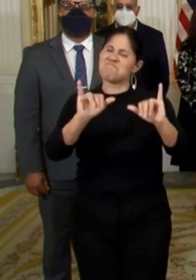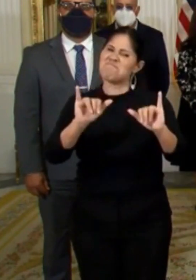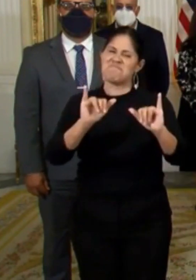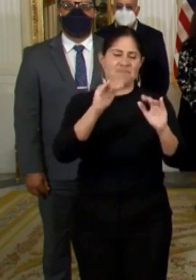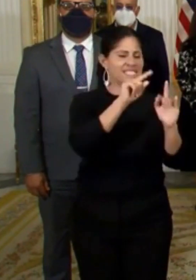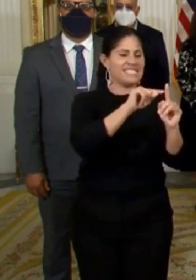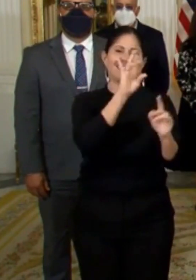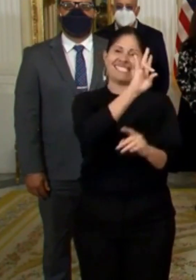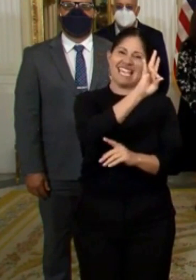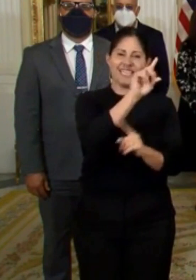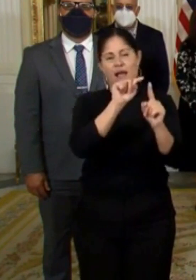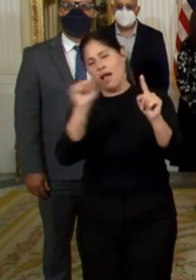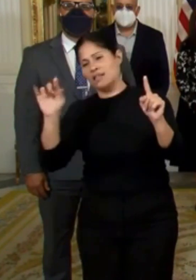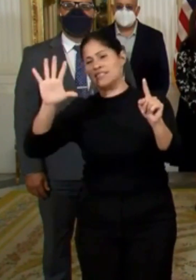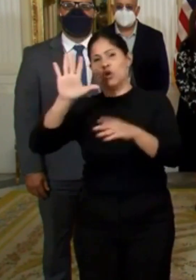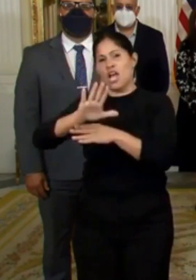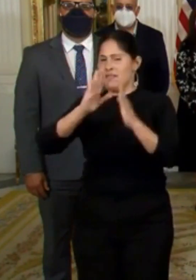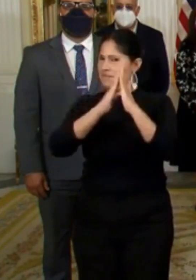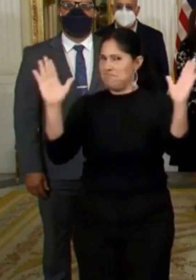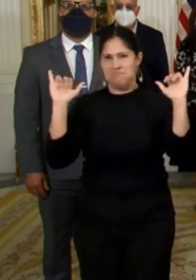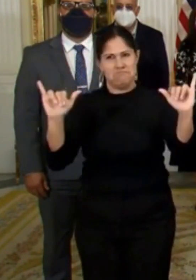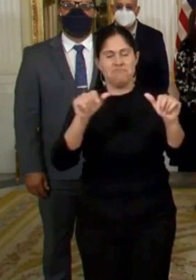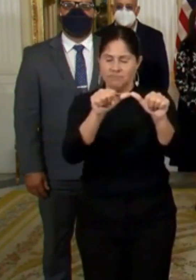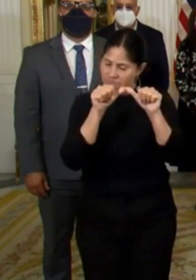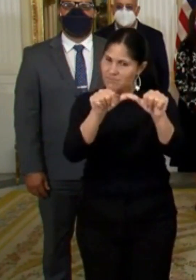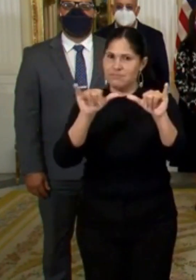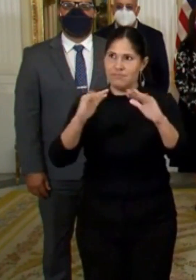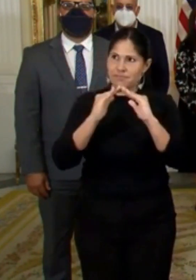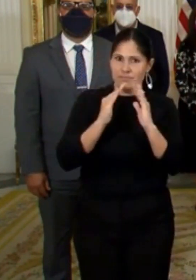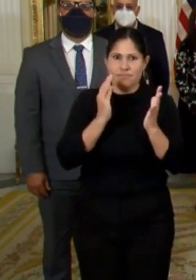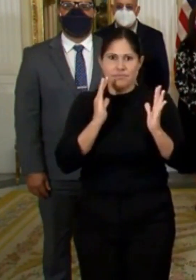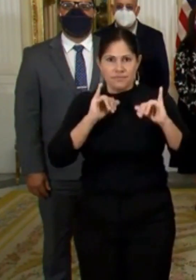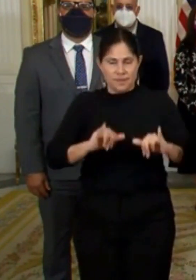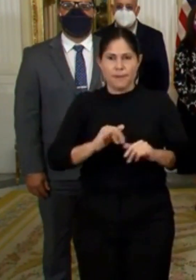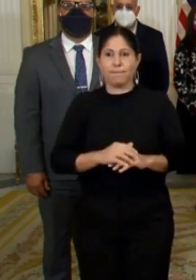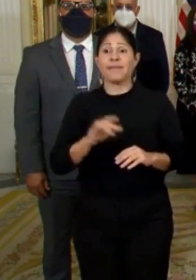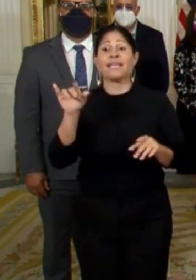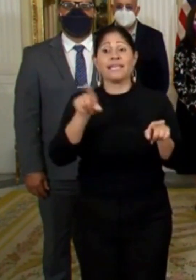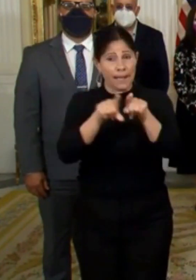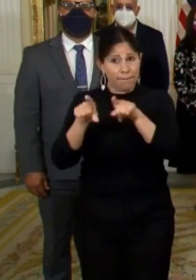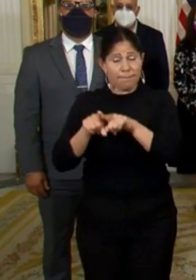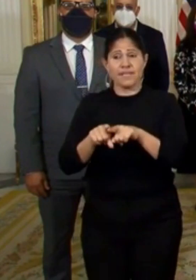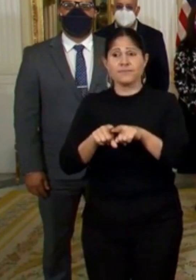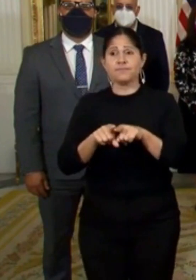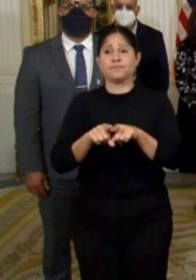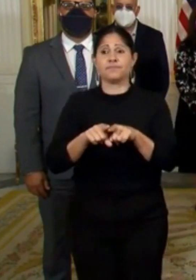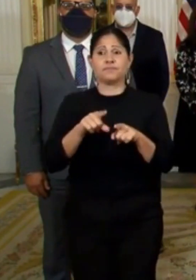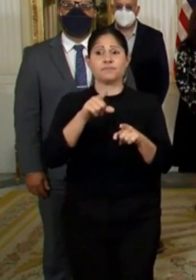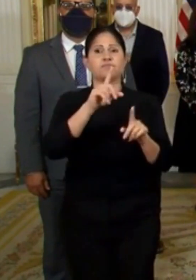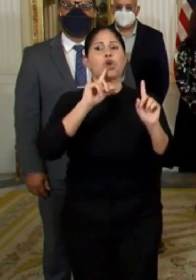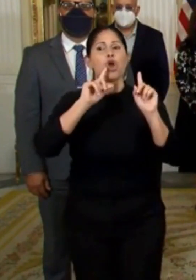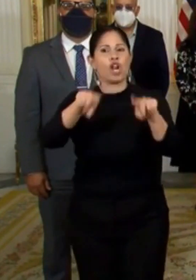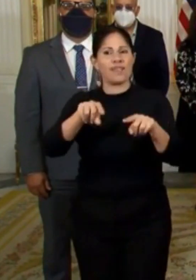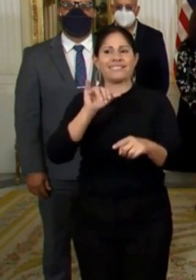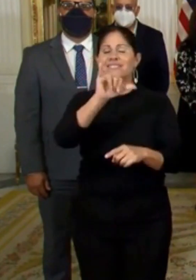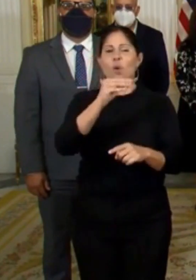noche a 5 de la mañana permanecerá vigente. También seguirá vigente la instrucción de permanecer